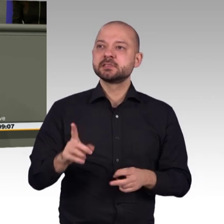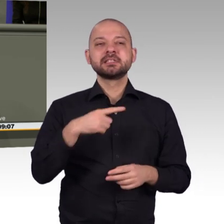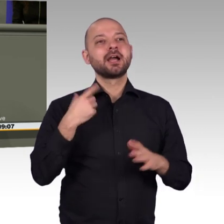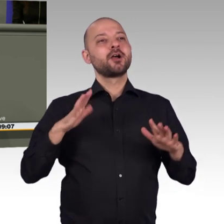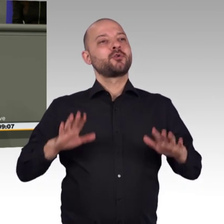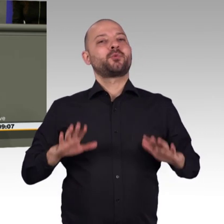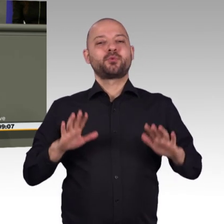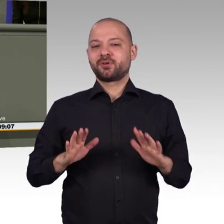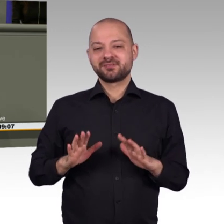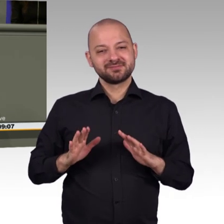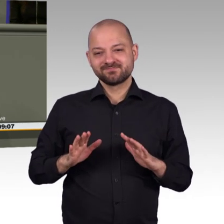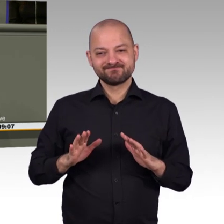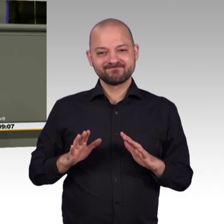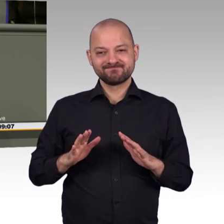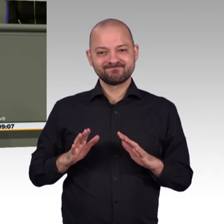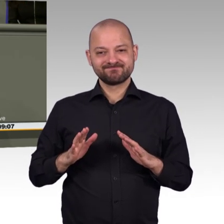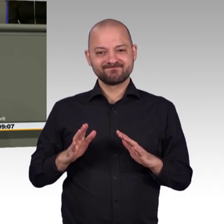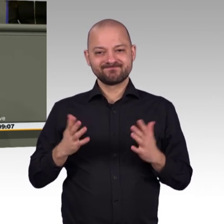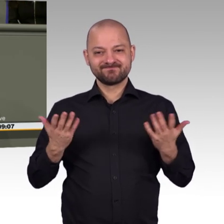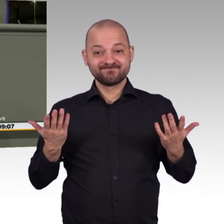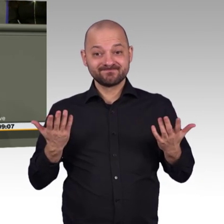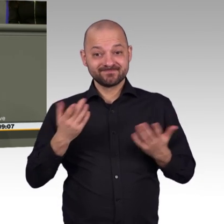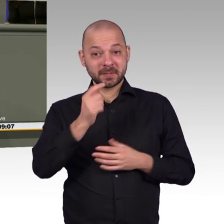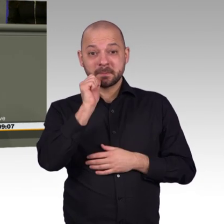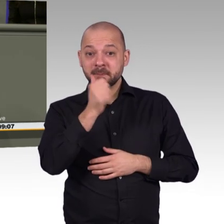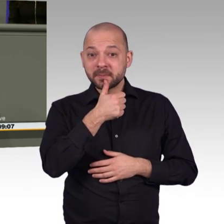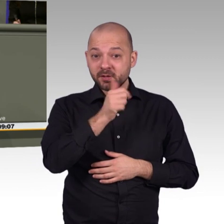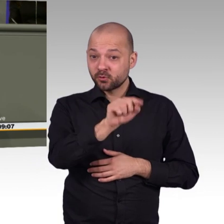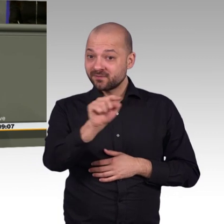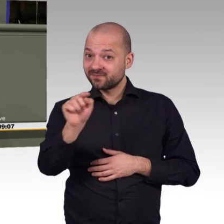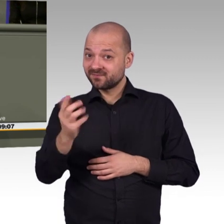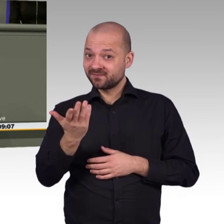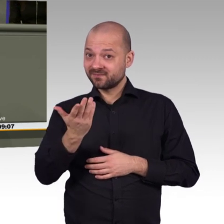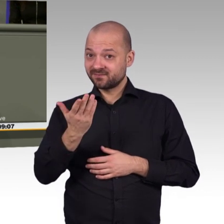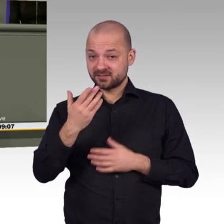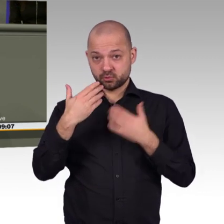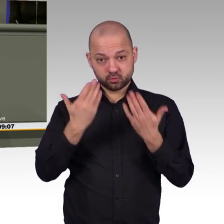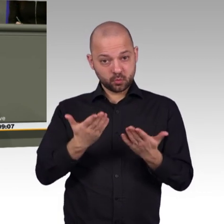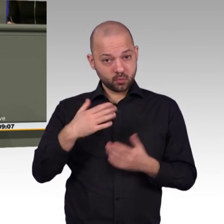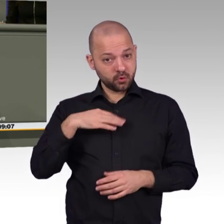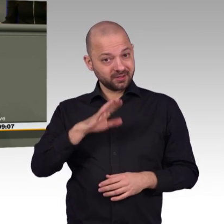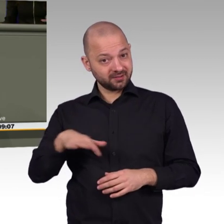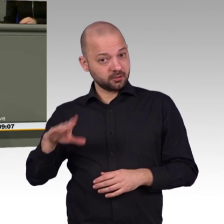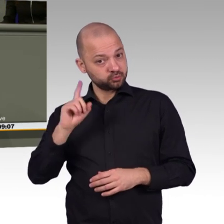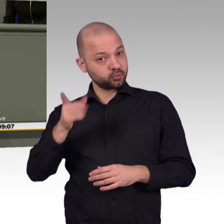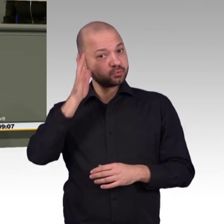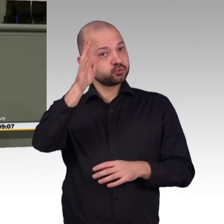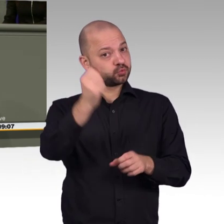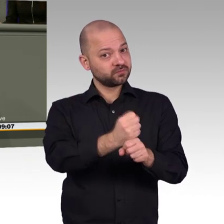sondern in den einzelnen Klassenzimmern. Und ich habe festgestellt auf der Bildungskonferenz, die ich im letzten Jahr im Kanzleramt hatte, dass